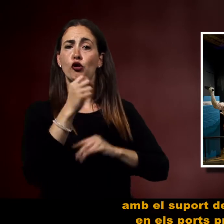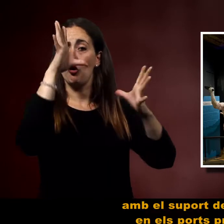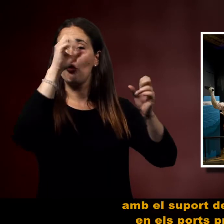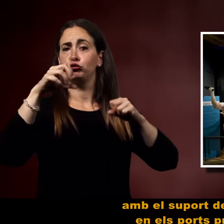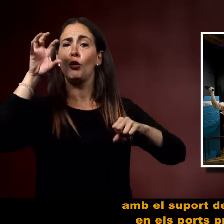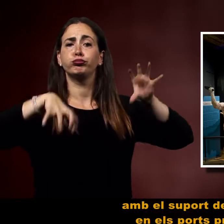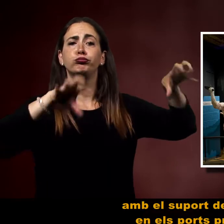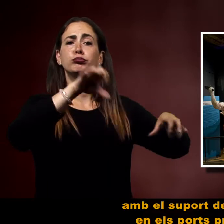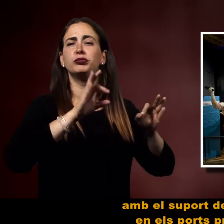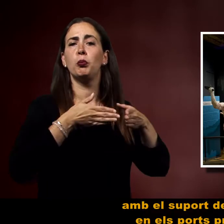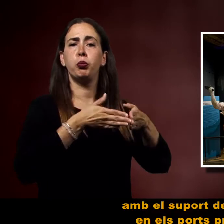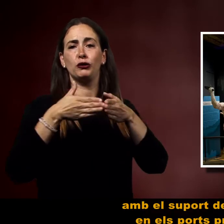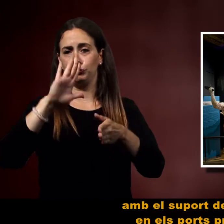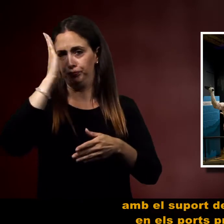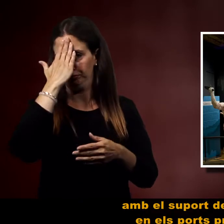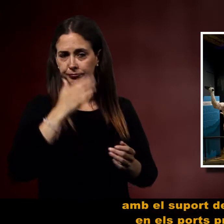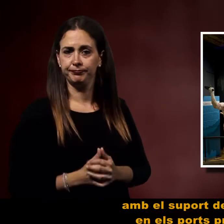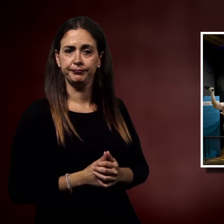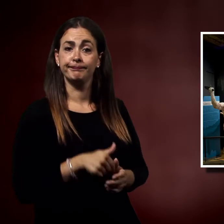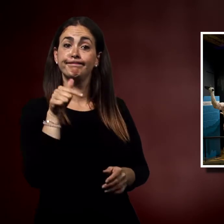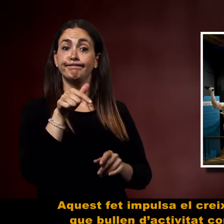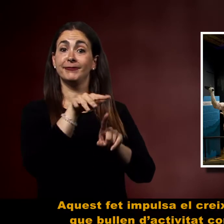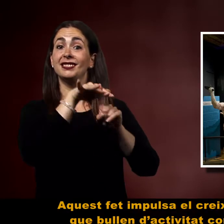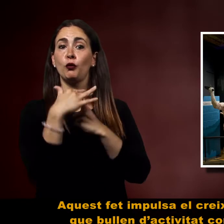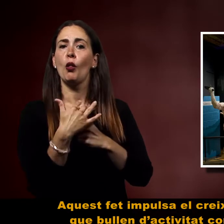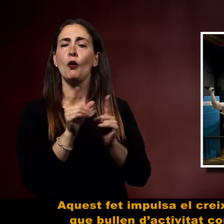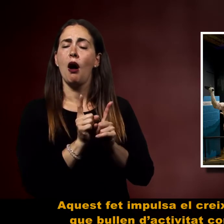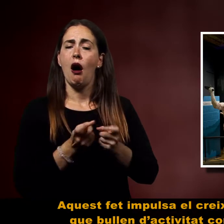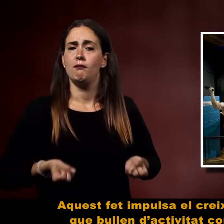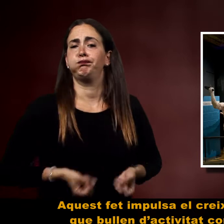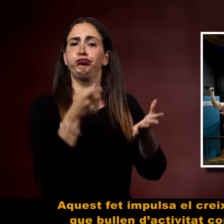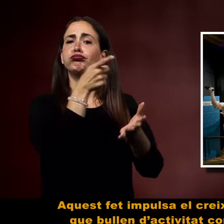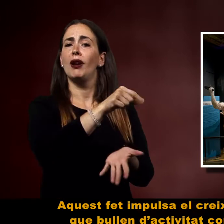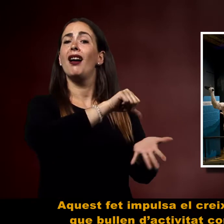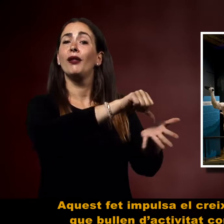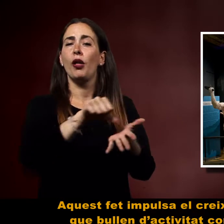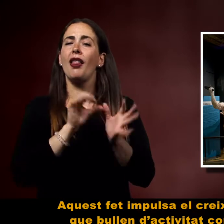Aquest fet impulsa el creixement de les ciutats que bullen d'activitat comercial i artesanal.